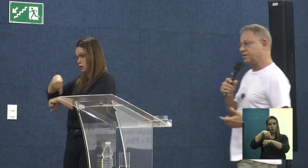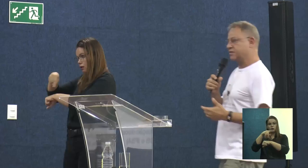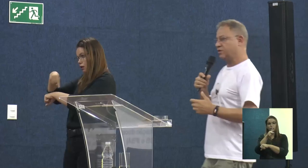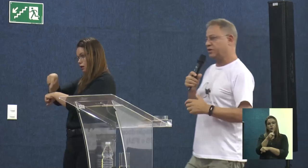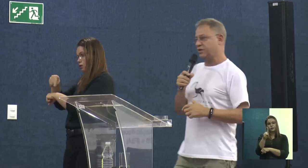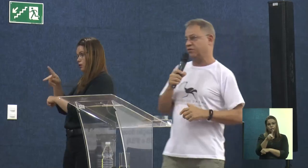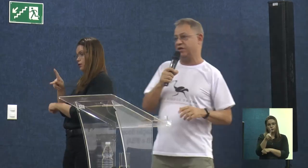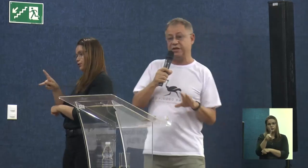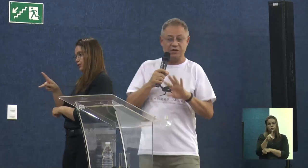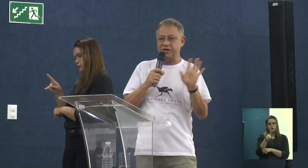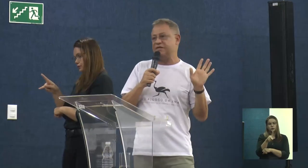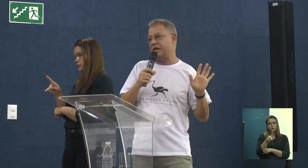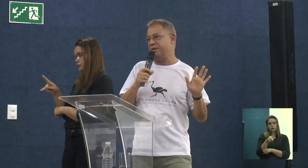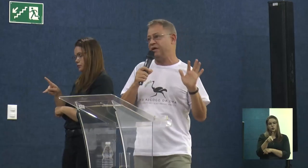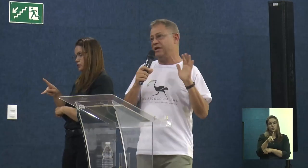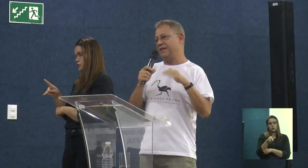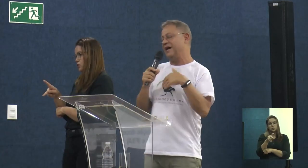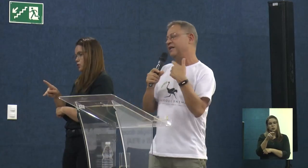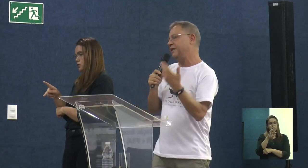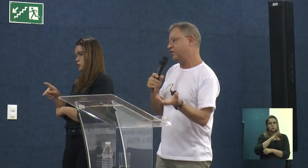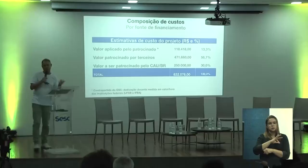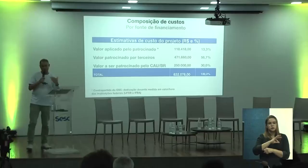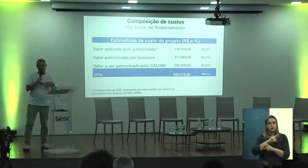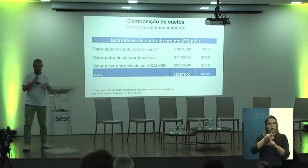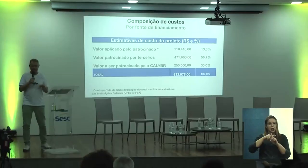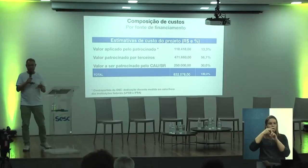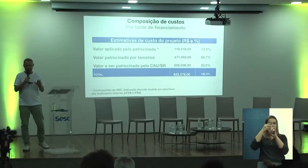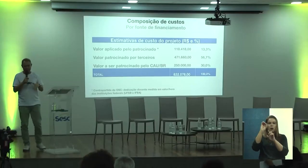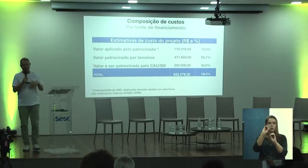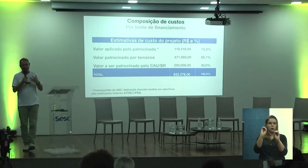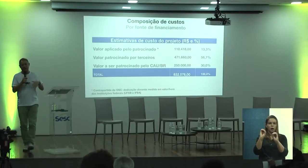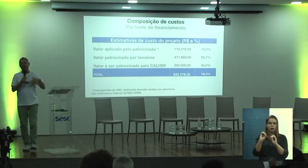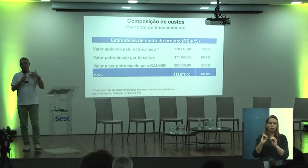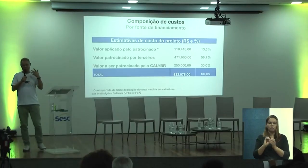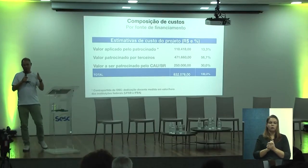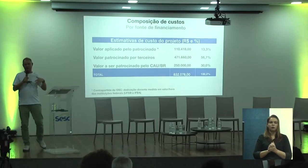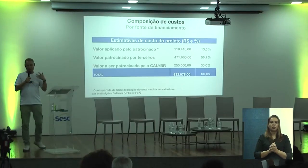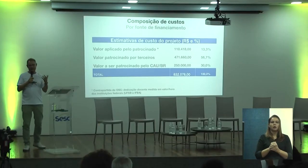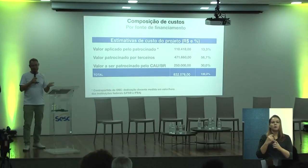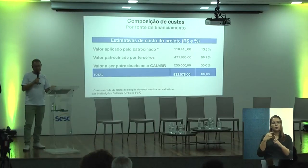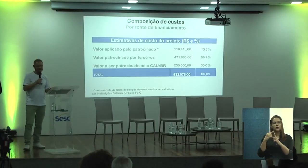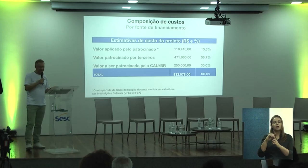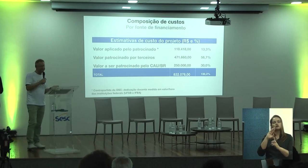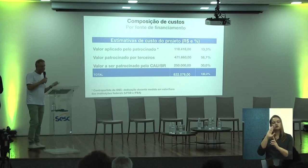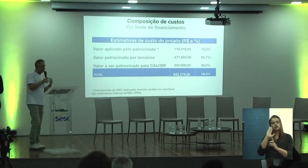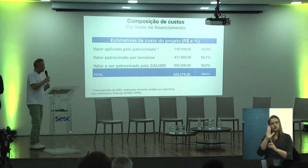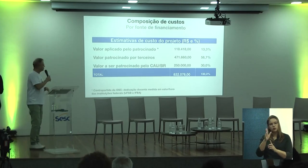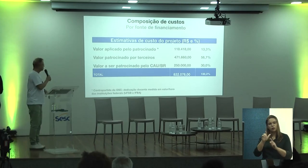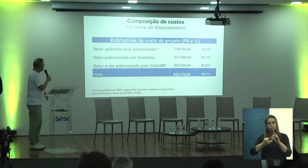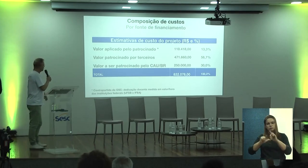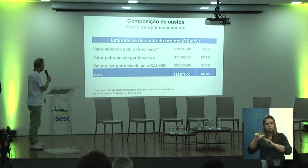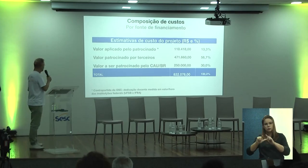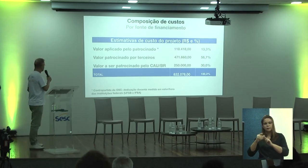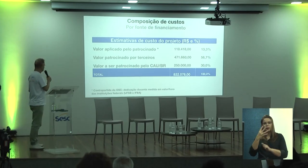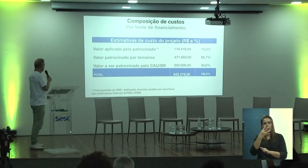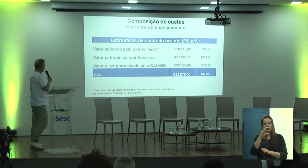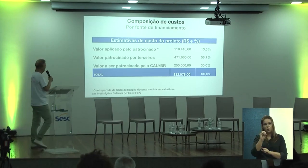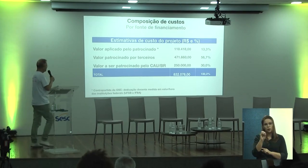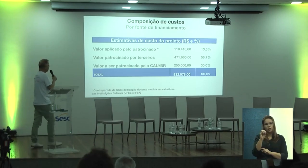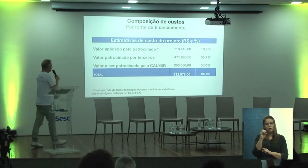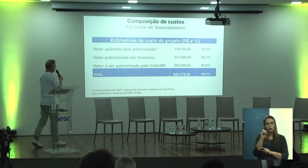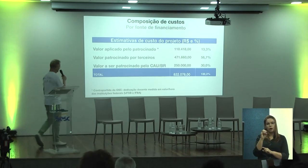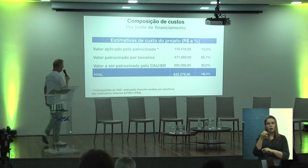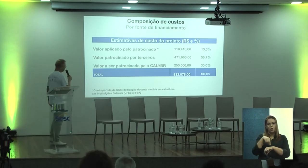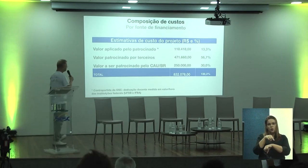né? Que estão entrando aí, que não recebem nada além do que a gente já recebe por trabalhar 40 horas semanais, né? Nós já somos pagos para isso.